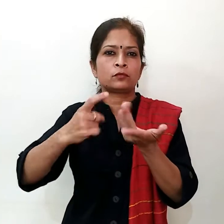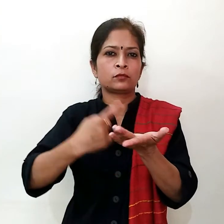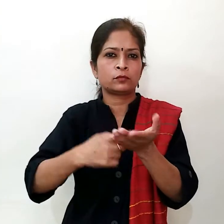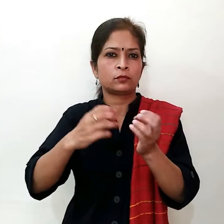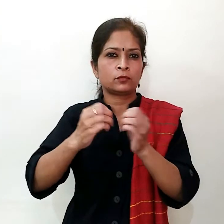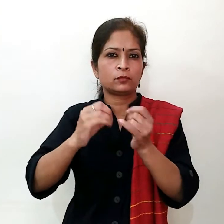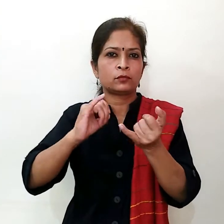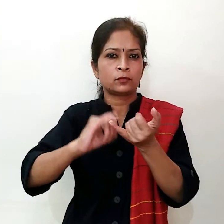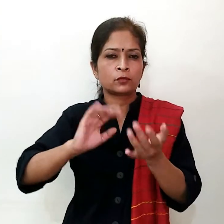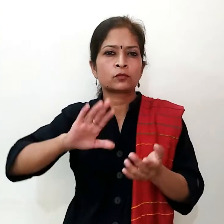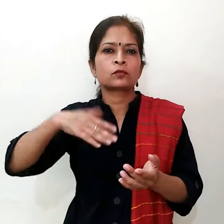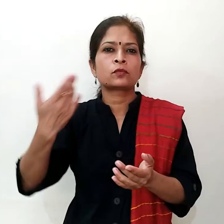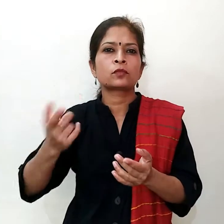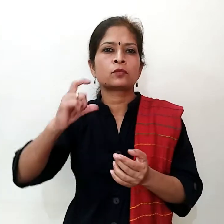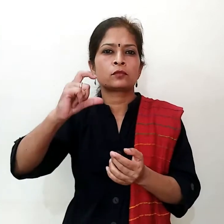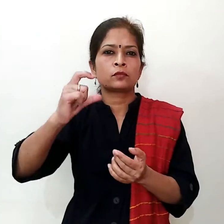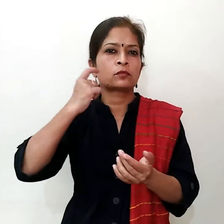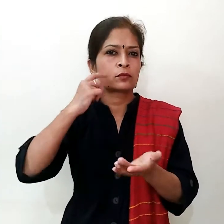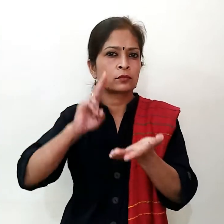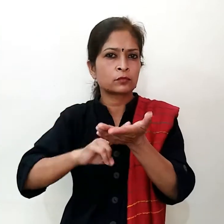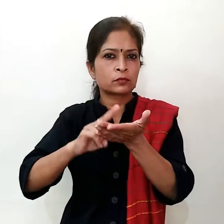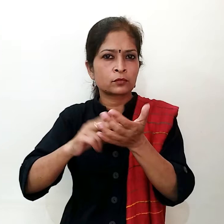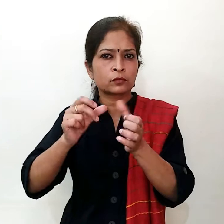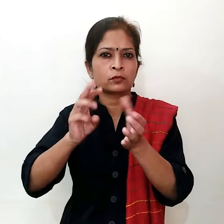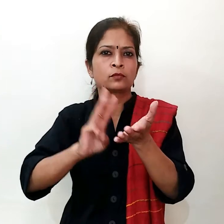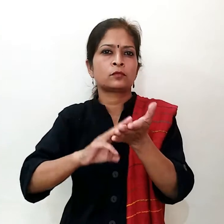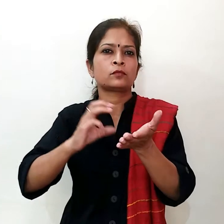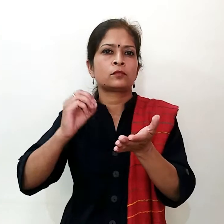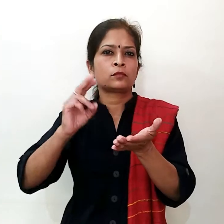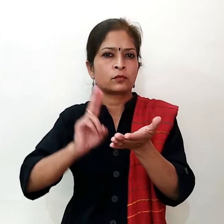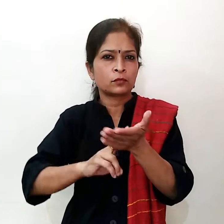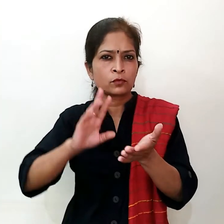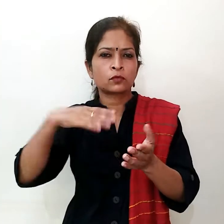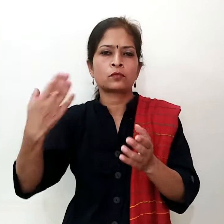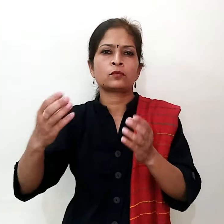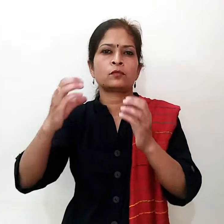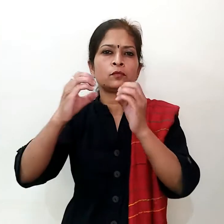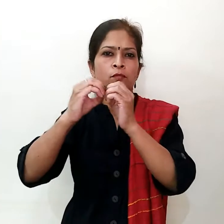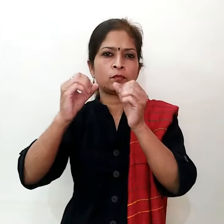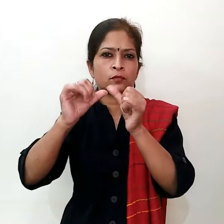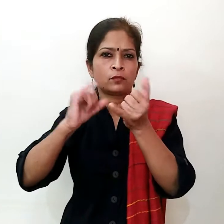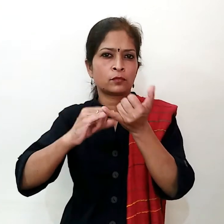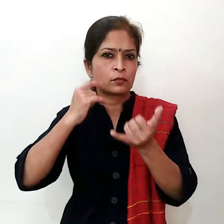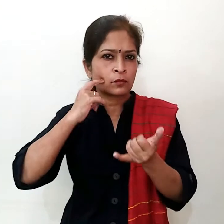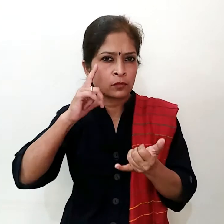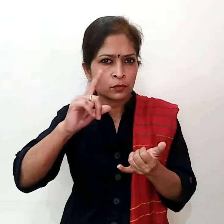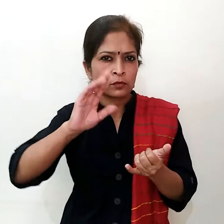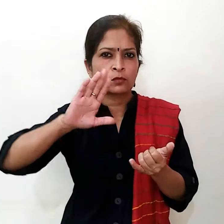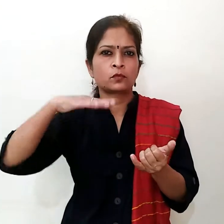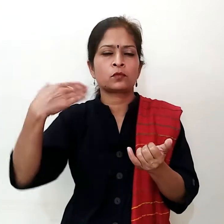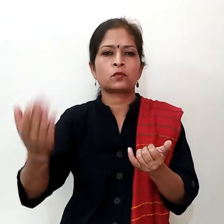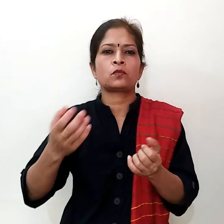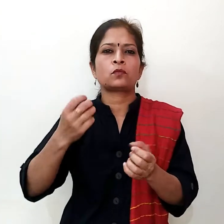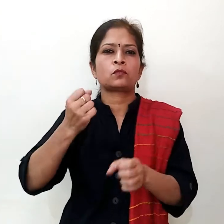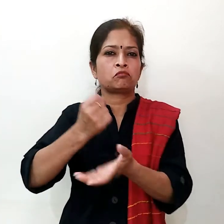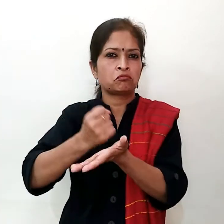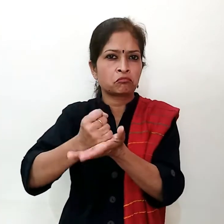दालजीनी, काले मेर्च, मुनक्का अधिका ब्योग कर सकते हैं अगर सील चाज़ा